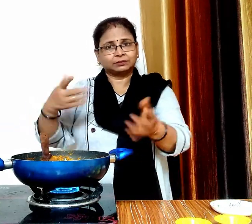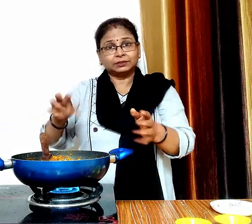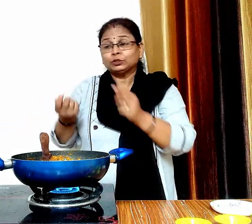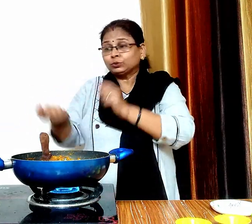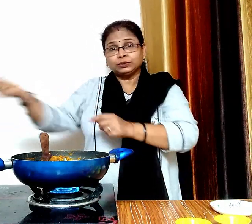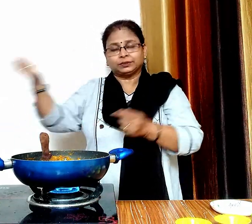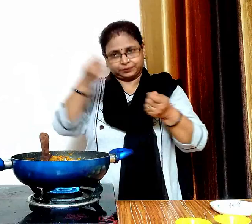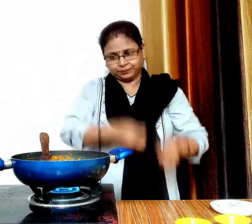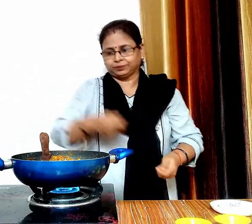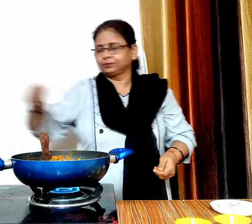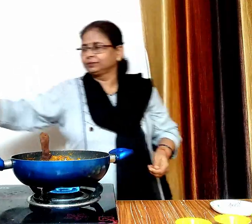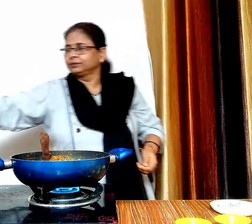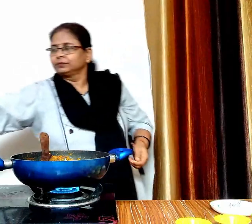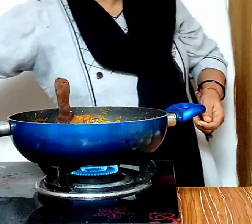अब हम राजमा को देख लेते हैं